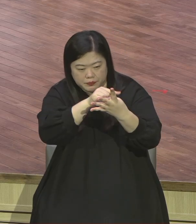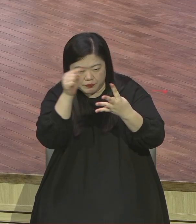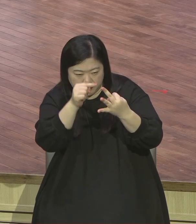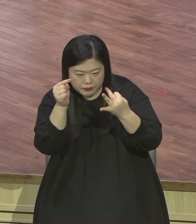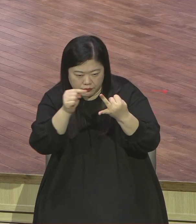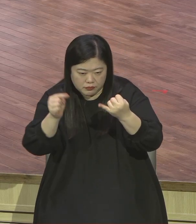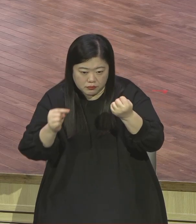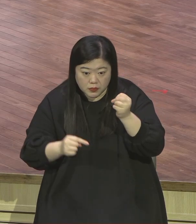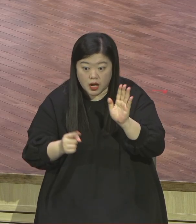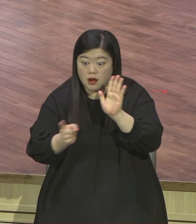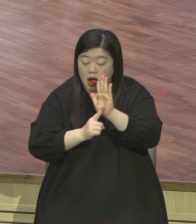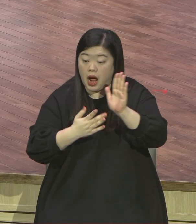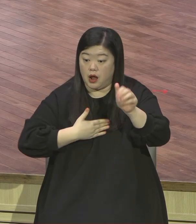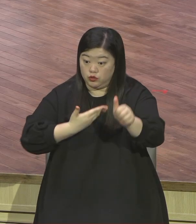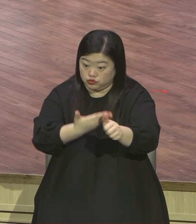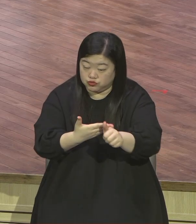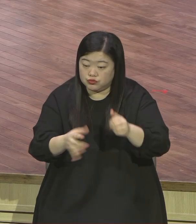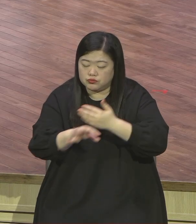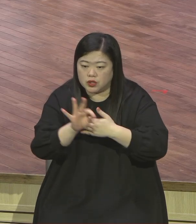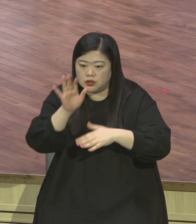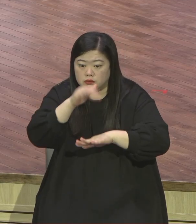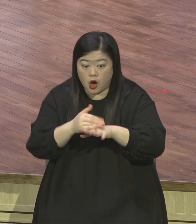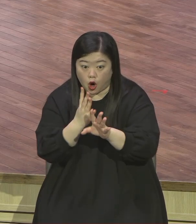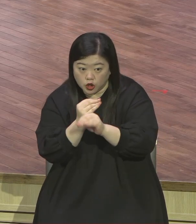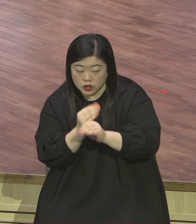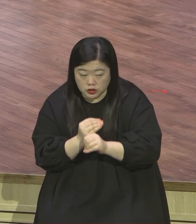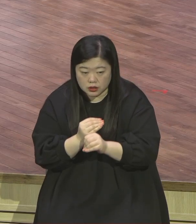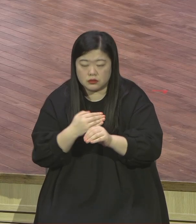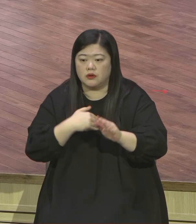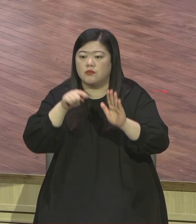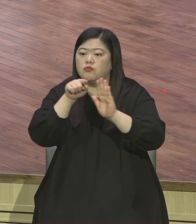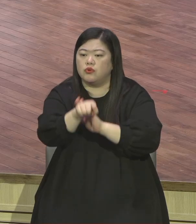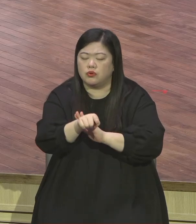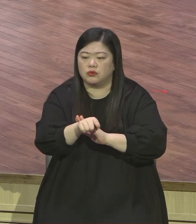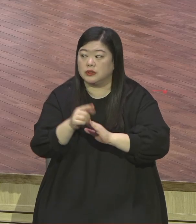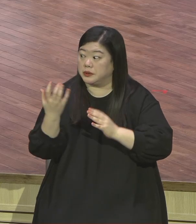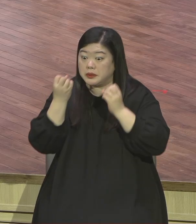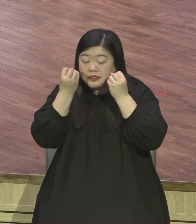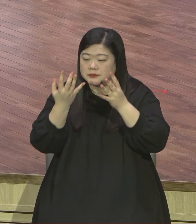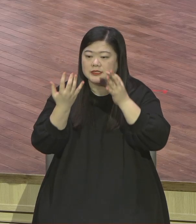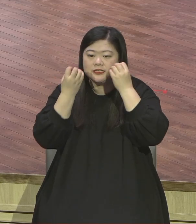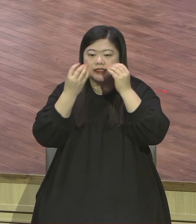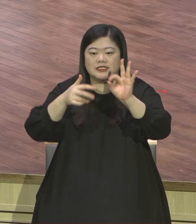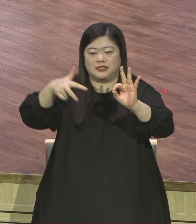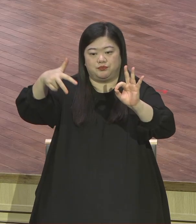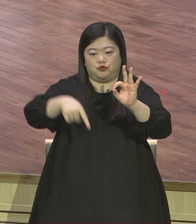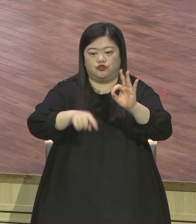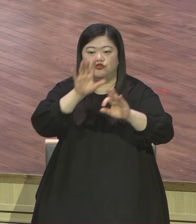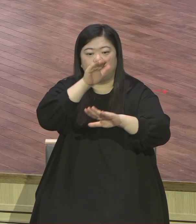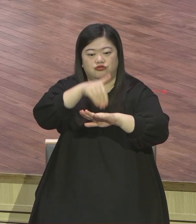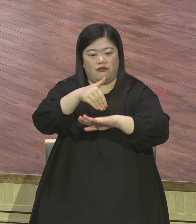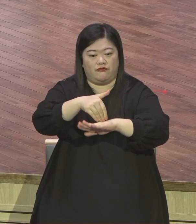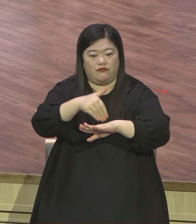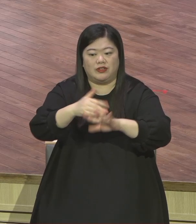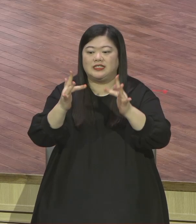비밀을 풍성히 체험해야 돼요 맛볼 수가 있어요 새가족 훈련 훈련 4주짜리